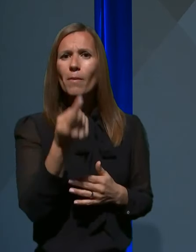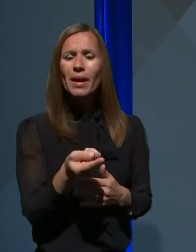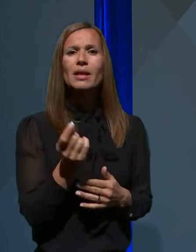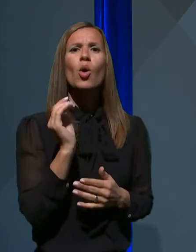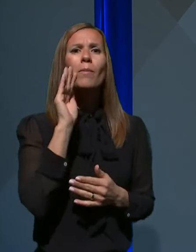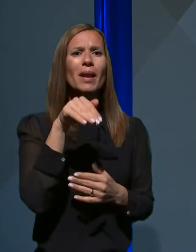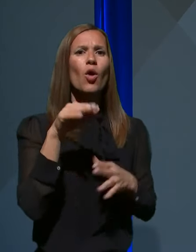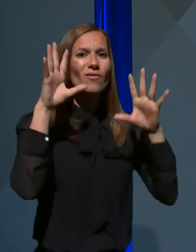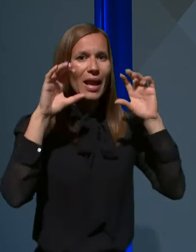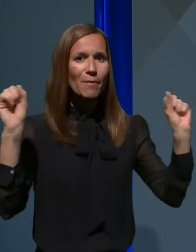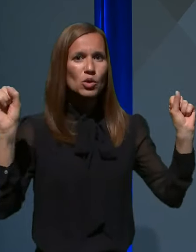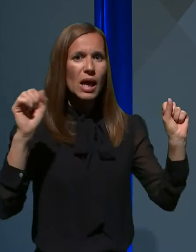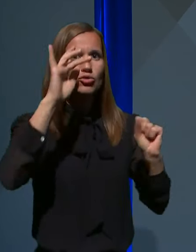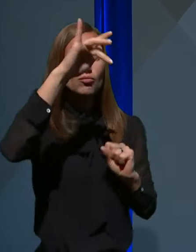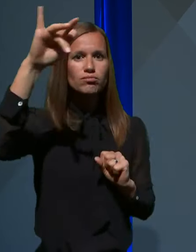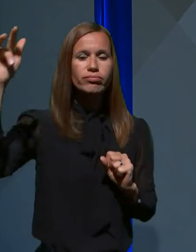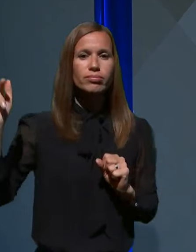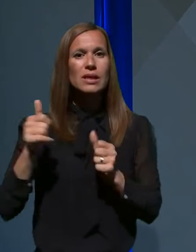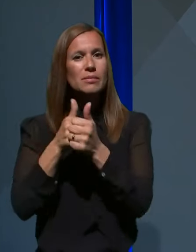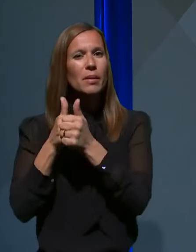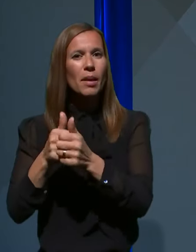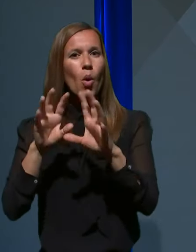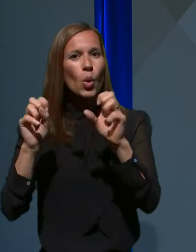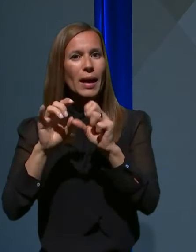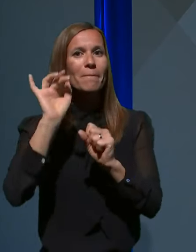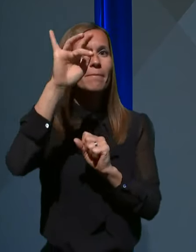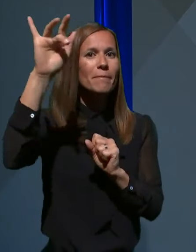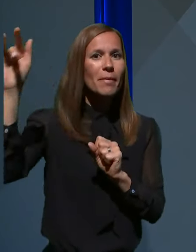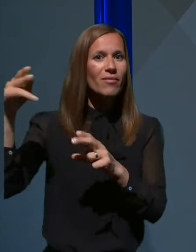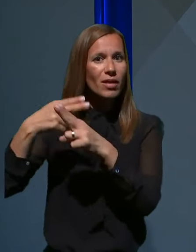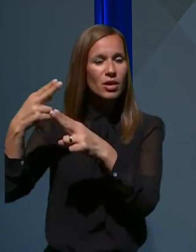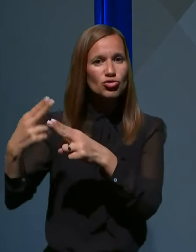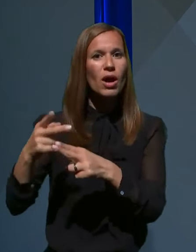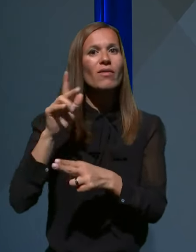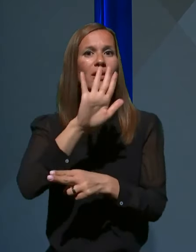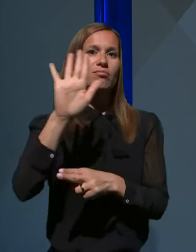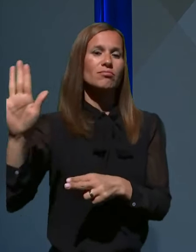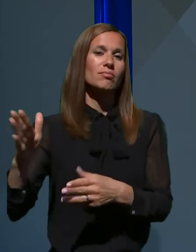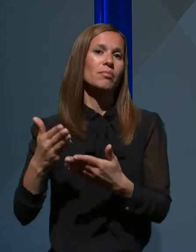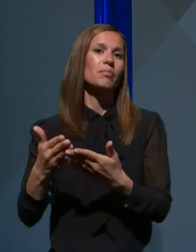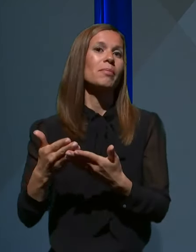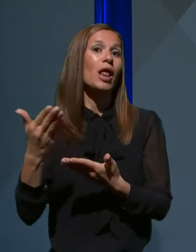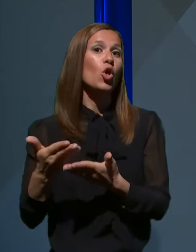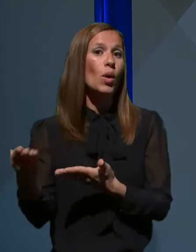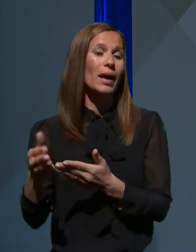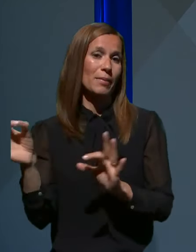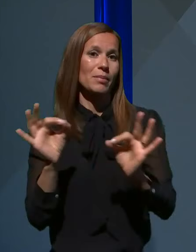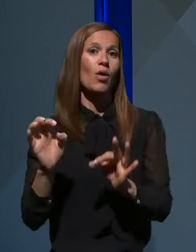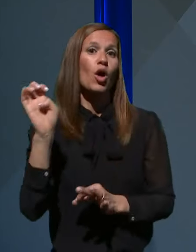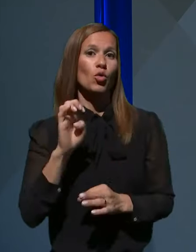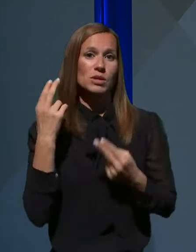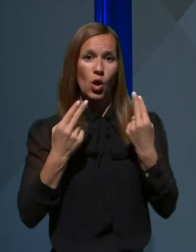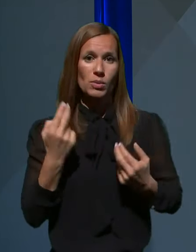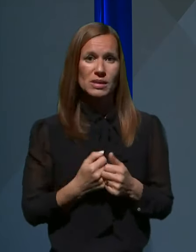spremljamo ukrepe drugih držav in njihove predloge, ki jih pripravlja Evropska komisija. Ta bo danes obravnavala